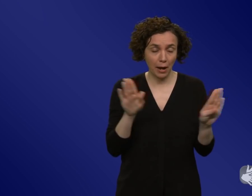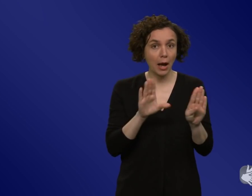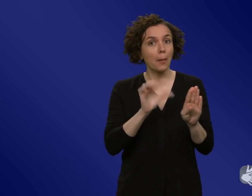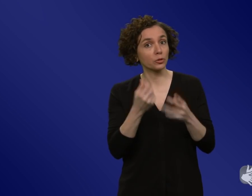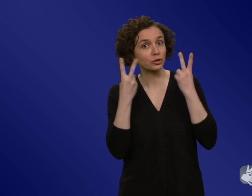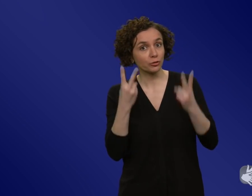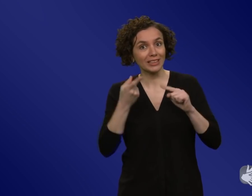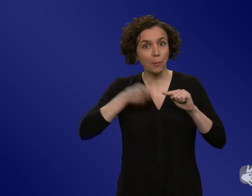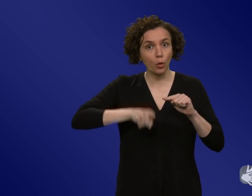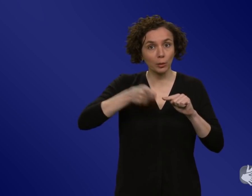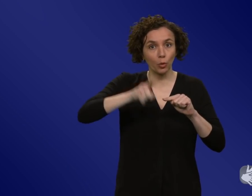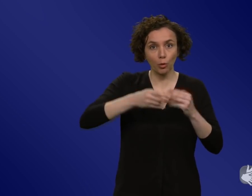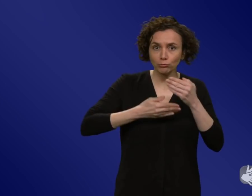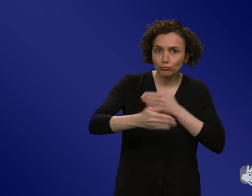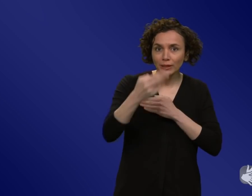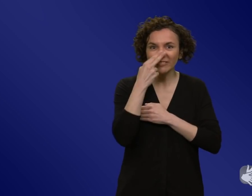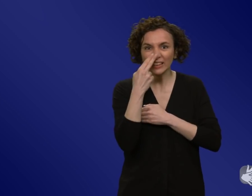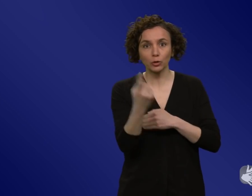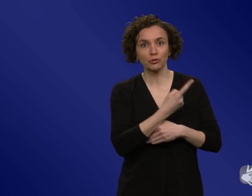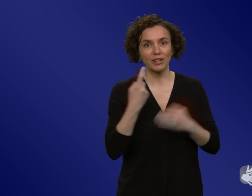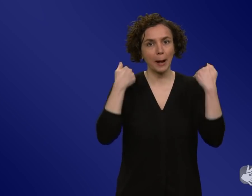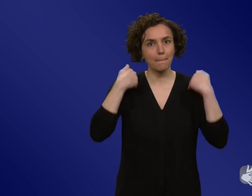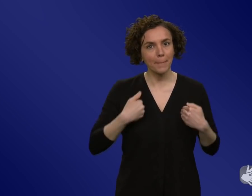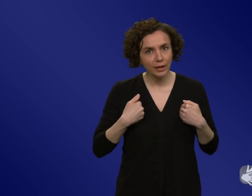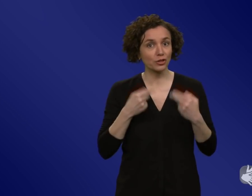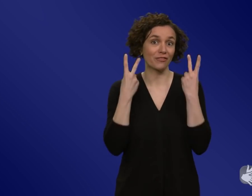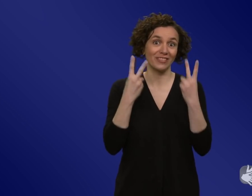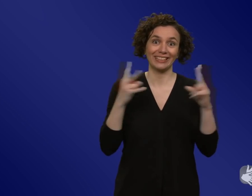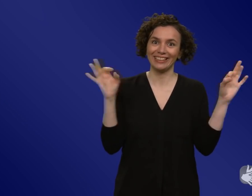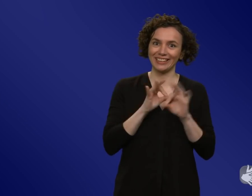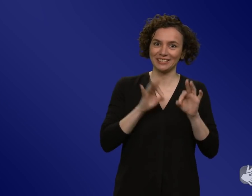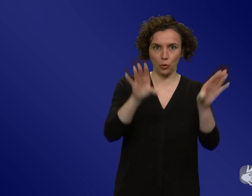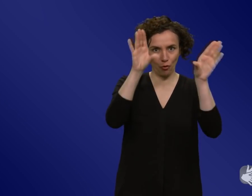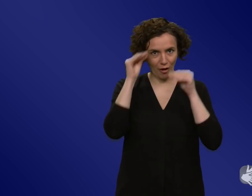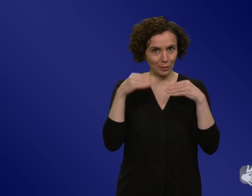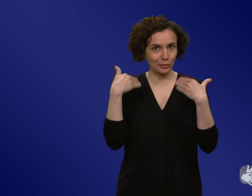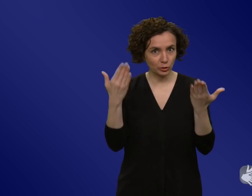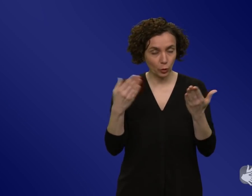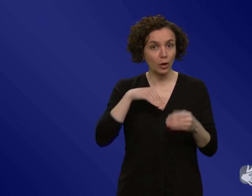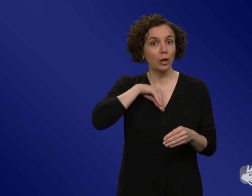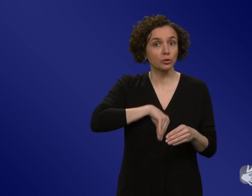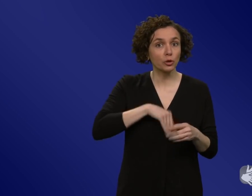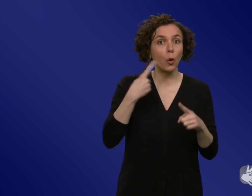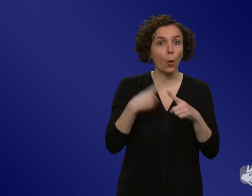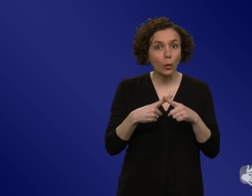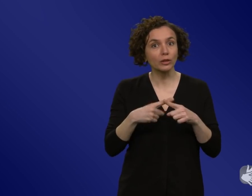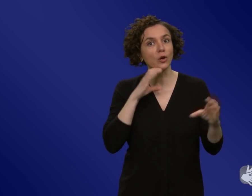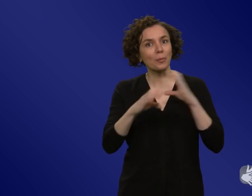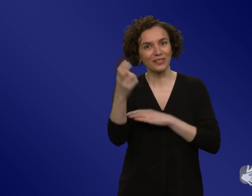Monate? Von uns Menschen aus gedacht ist das vor allem eine Frage der Risikowahrnehmung. Psychologie und Kommunikationswissenschaft kennen diesen